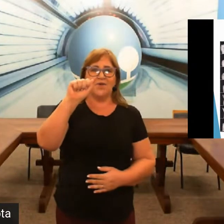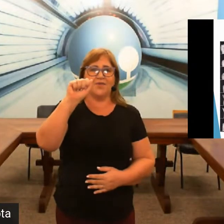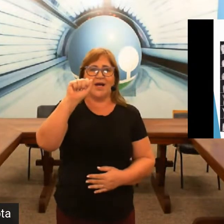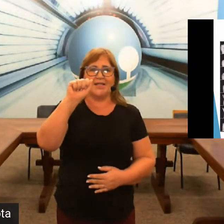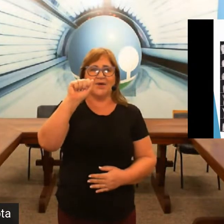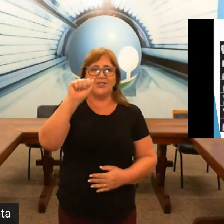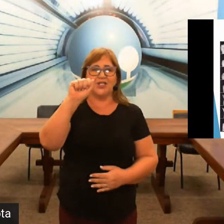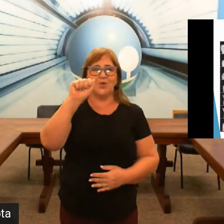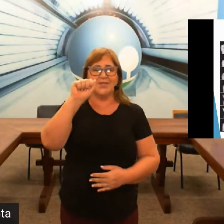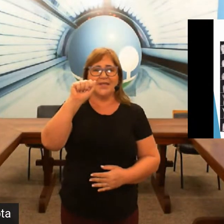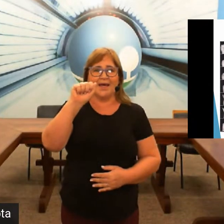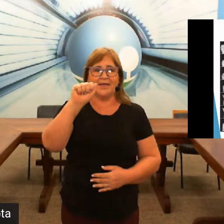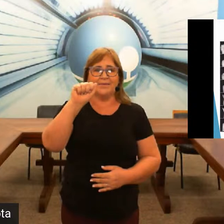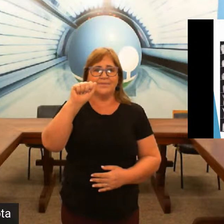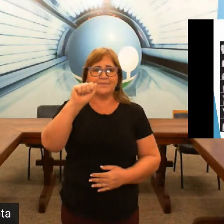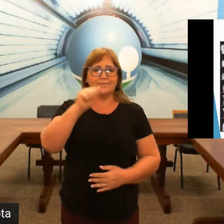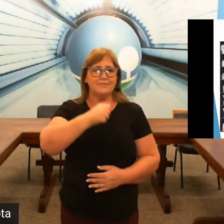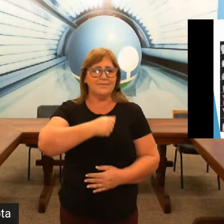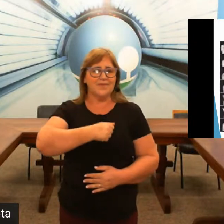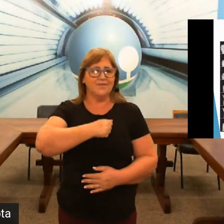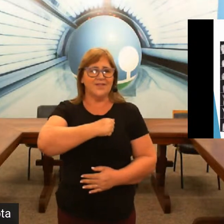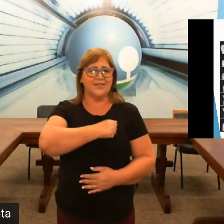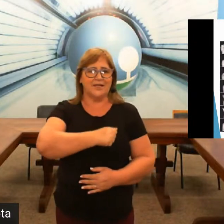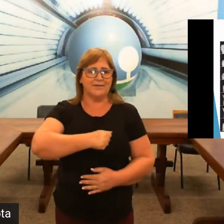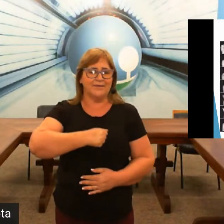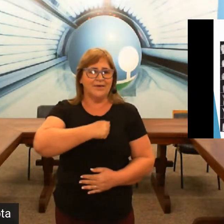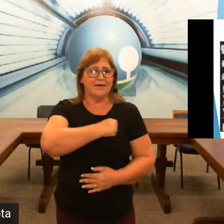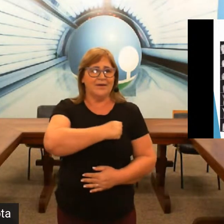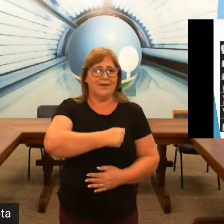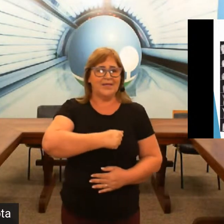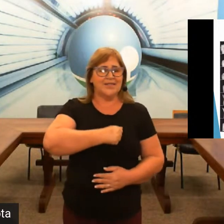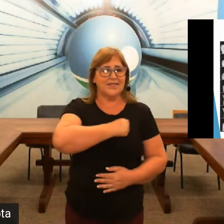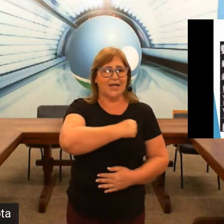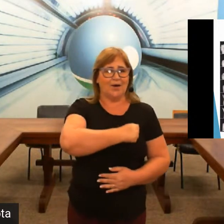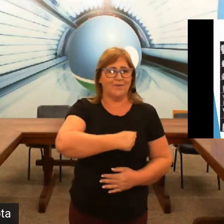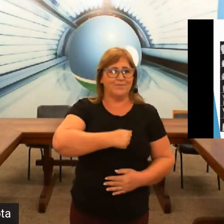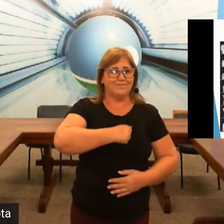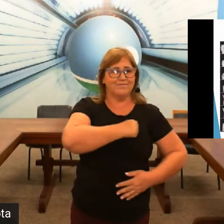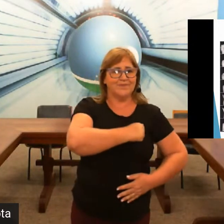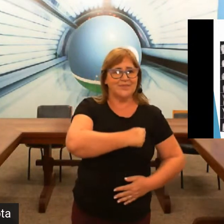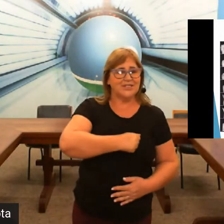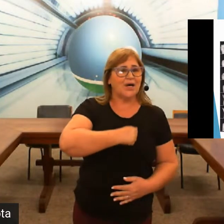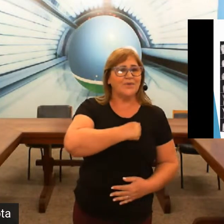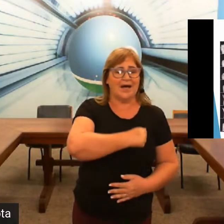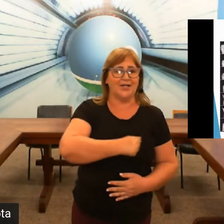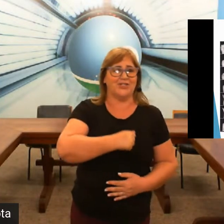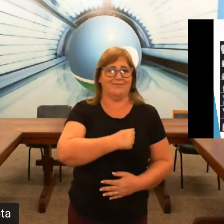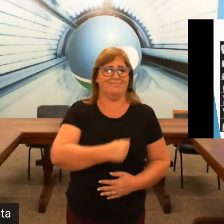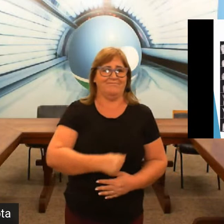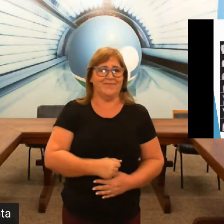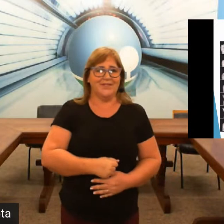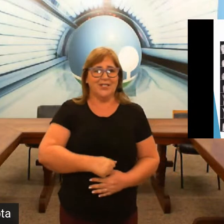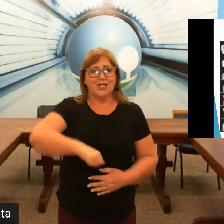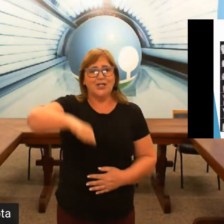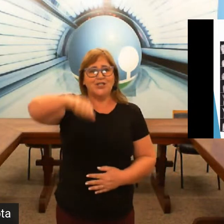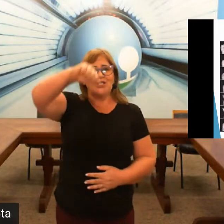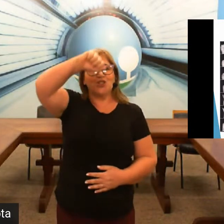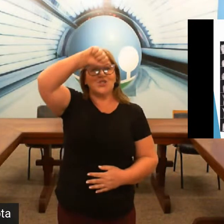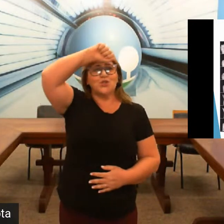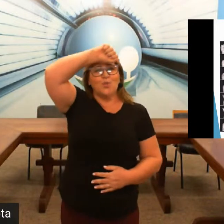configuração, gente consegue fazer esse sinal de saudade, de